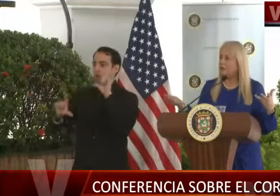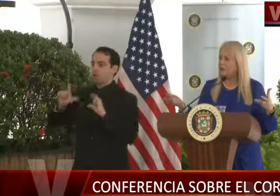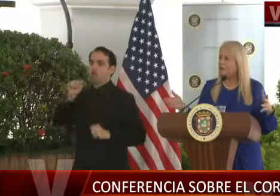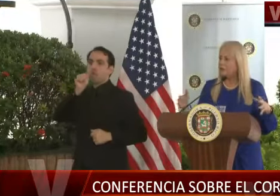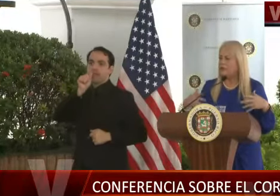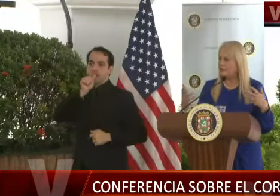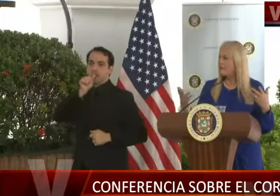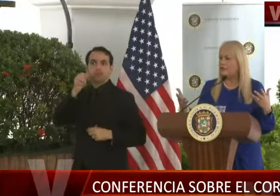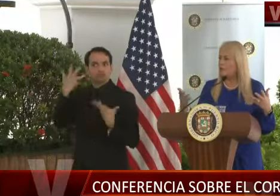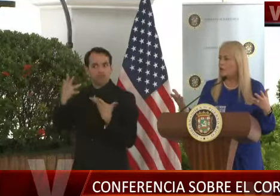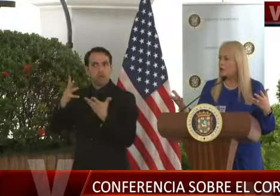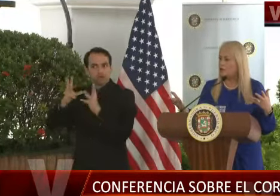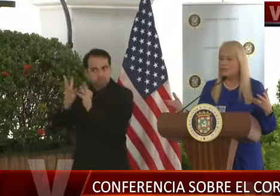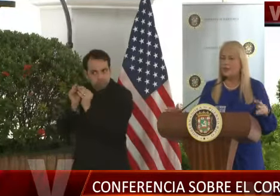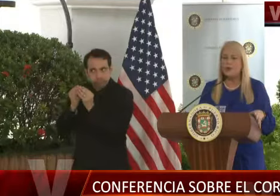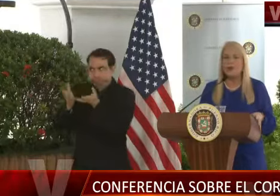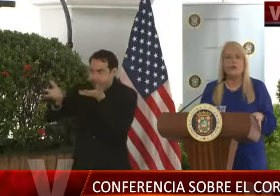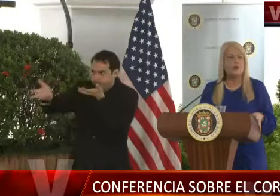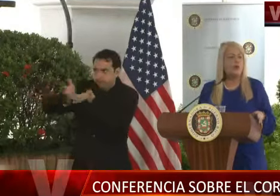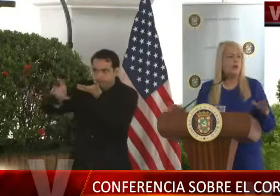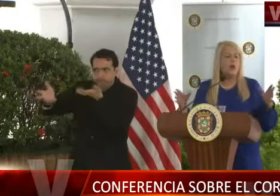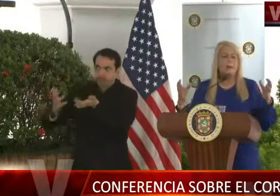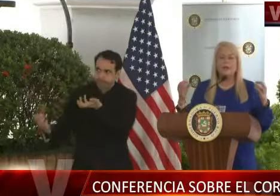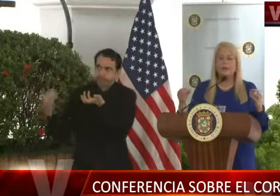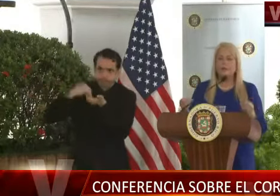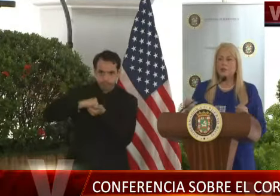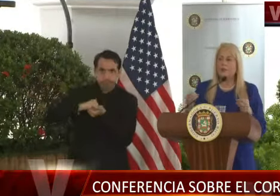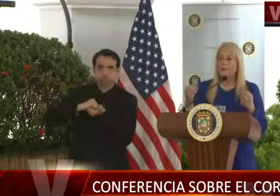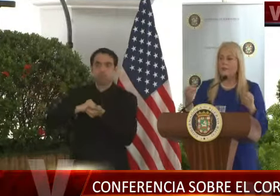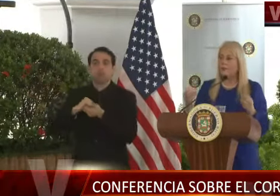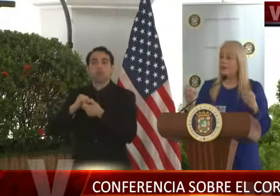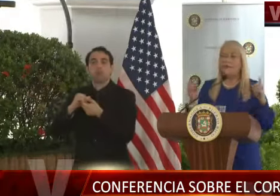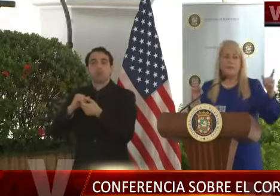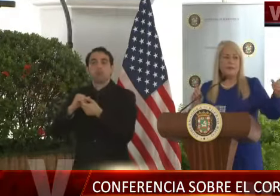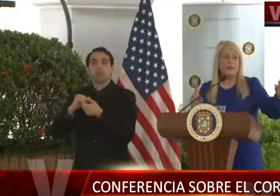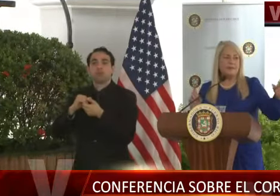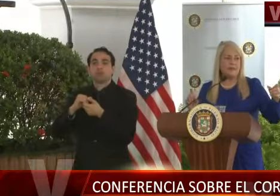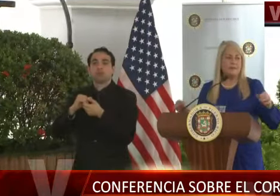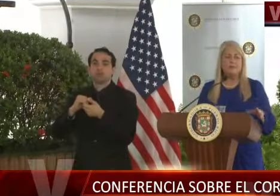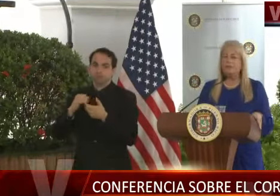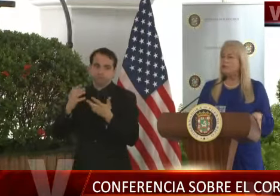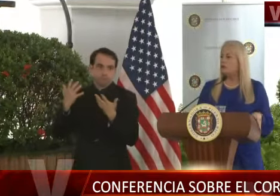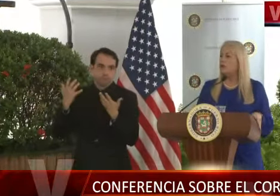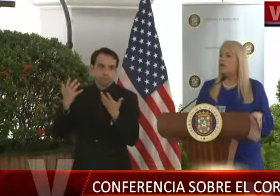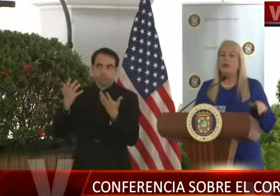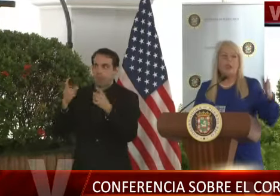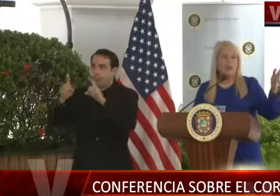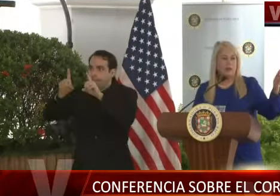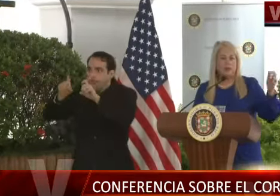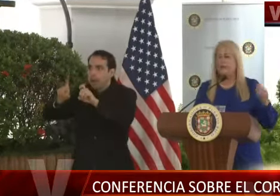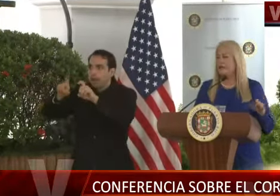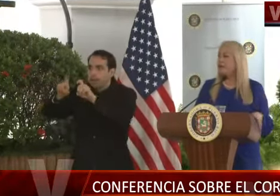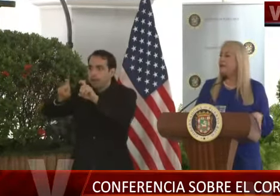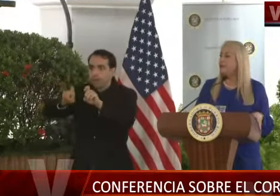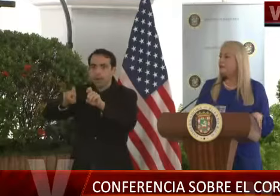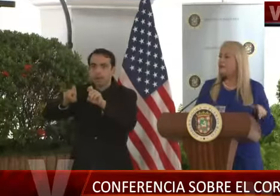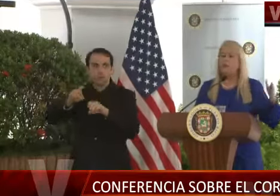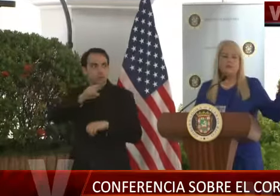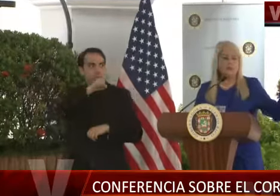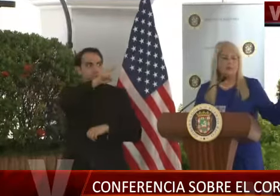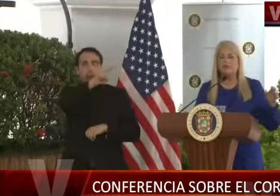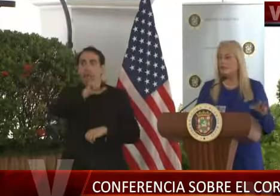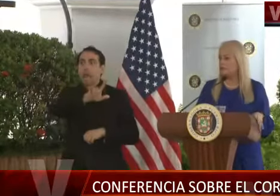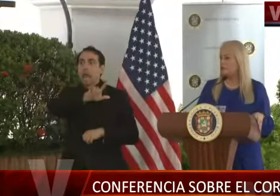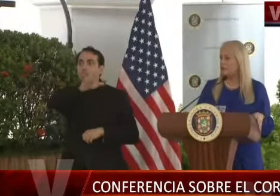ya la hemos tenido anteriormente y hemos mantenido colaboración con ellos porque todas las pruebas que se están levantando el general en el